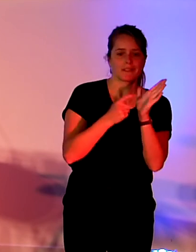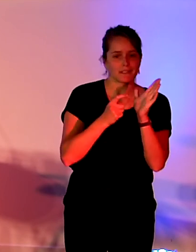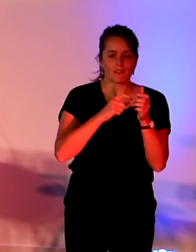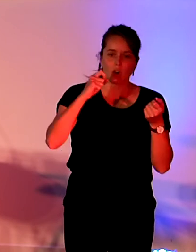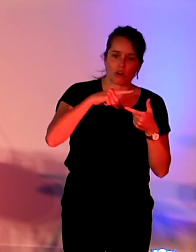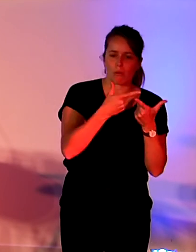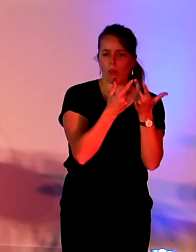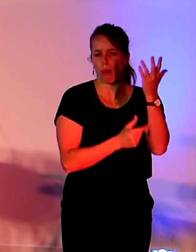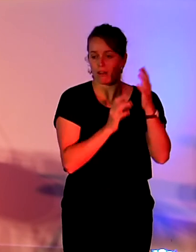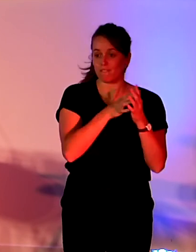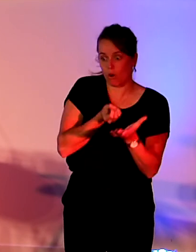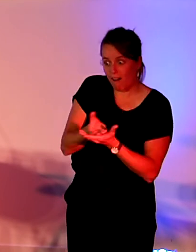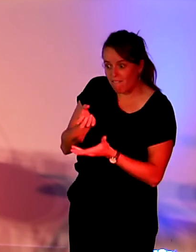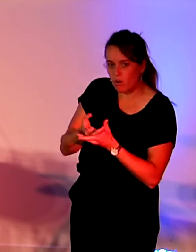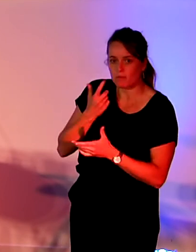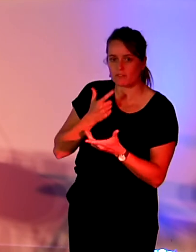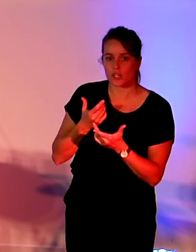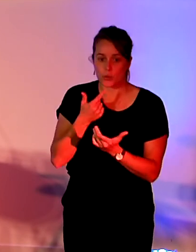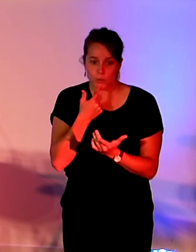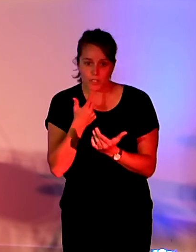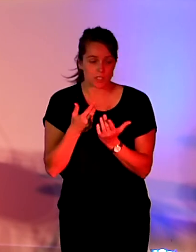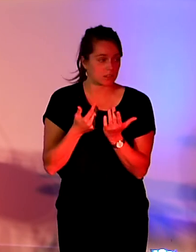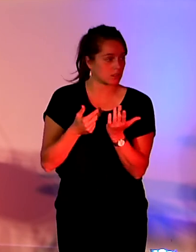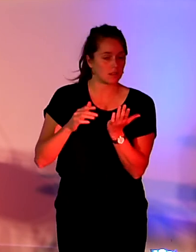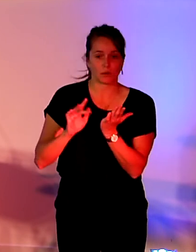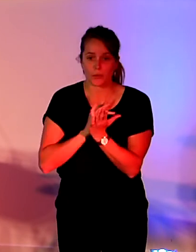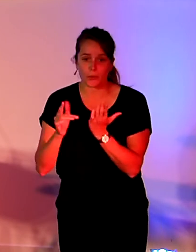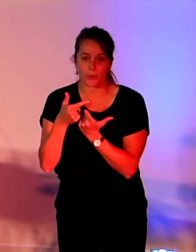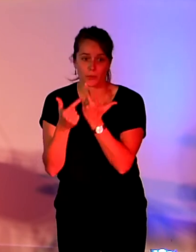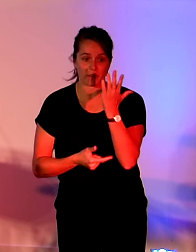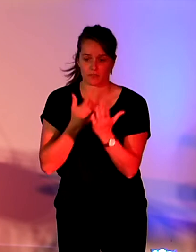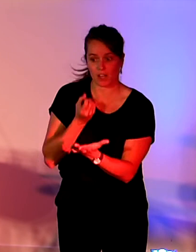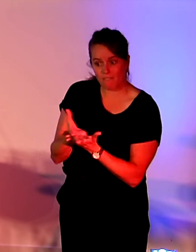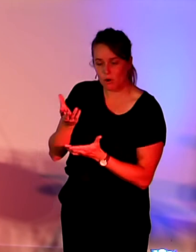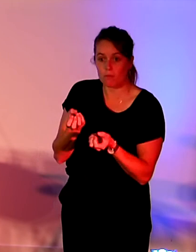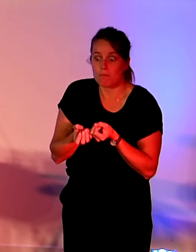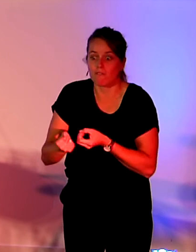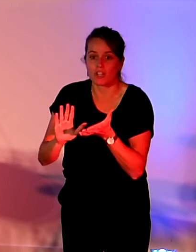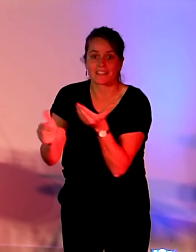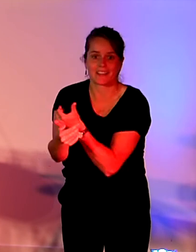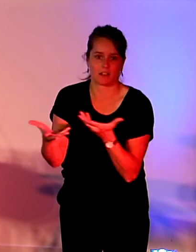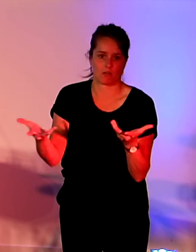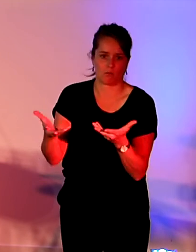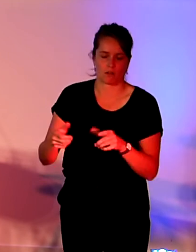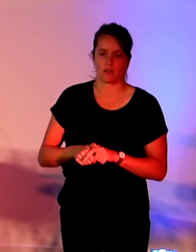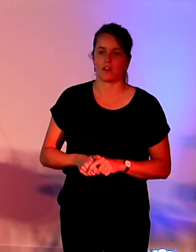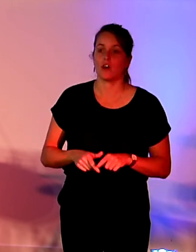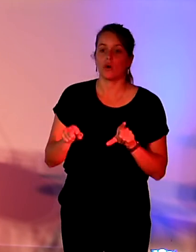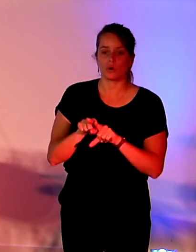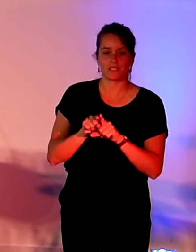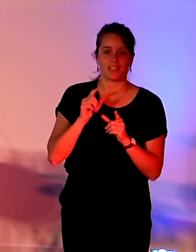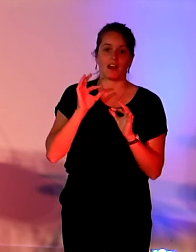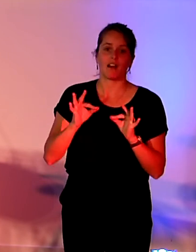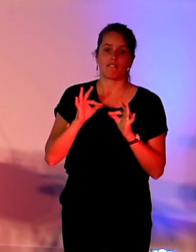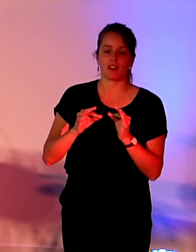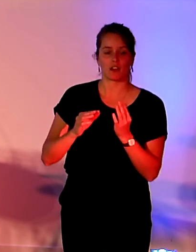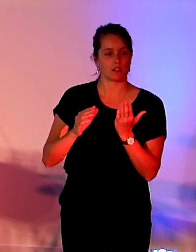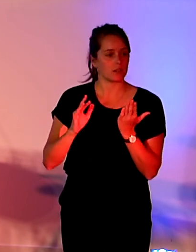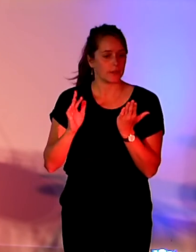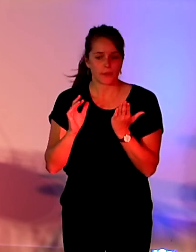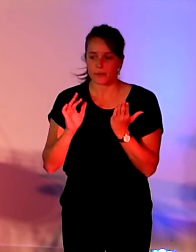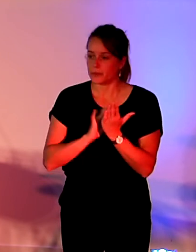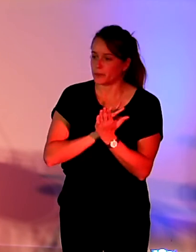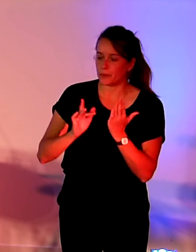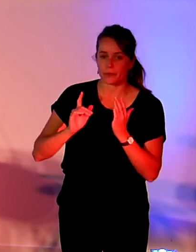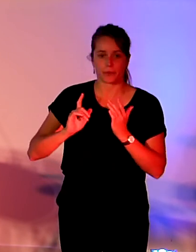Internet. Et depuis le 1er janvier 2021, il y a un indice de réparabilité qui doit être affiché sur certains produits